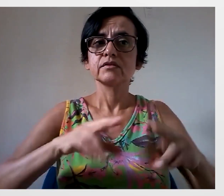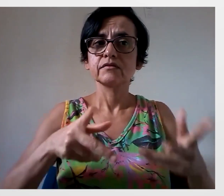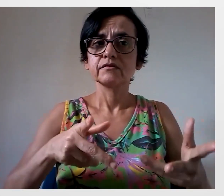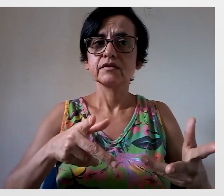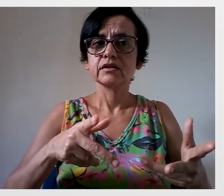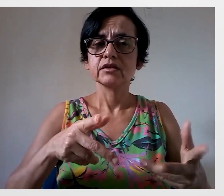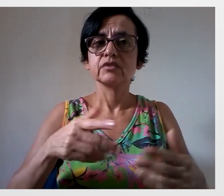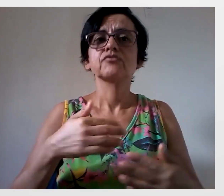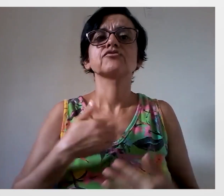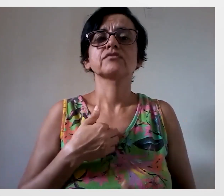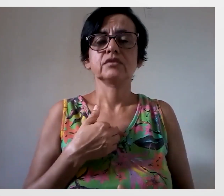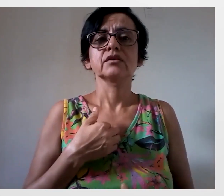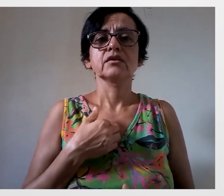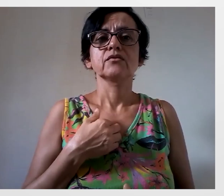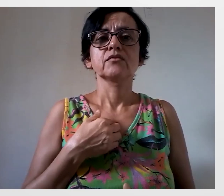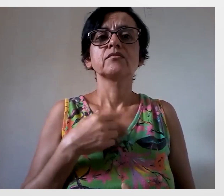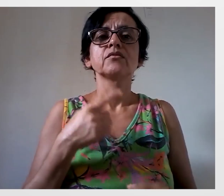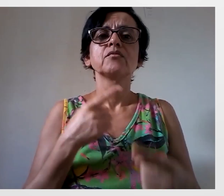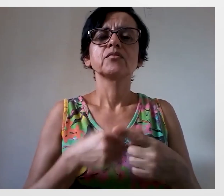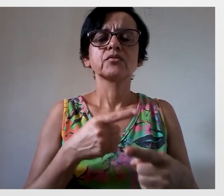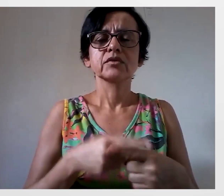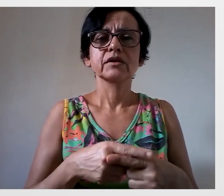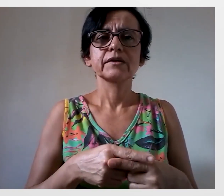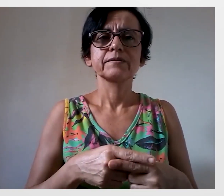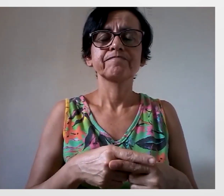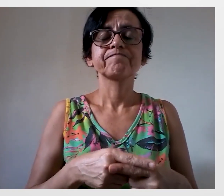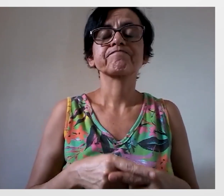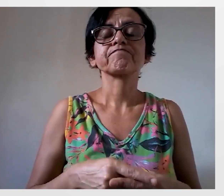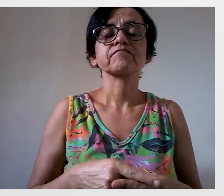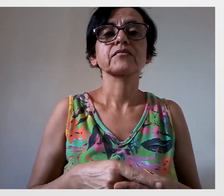Não tenho nada do que reclamar, foi muito bom, foi perfeito.